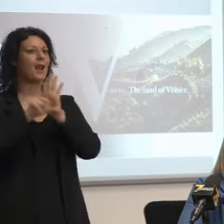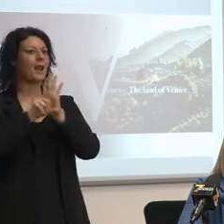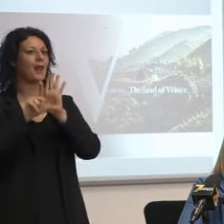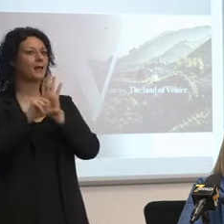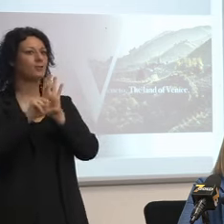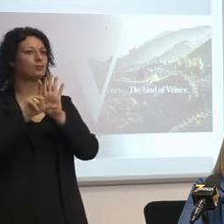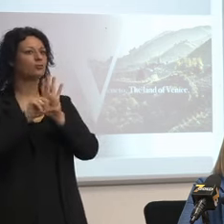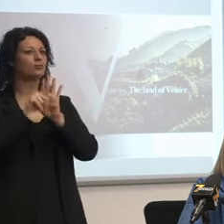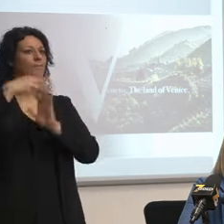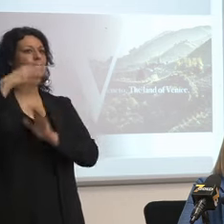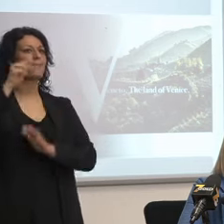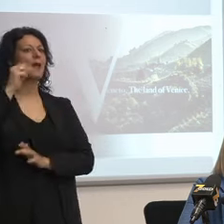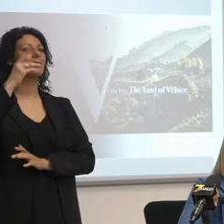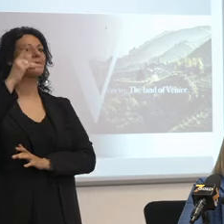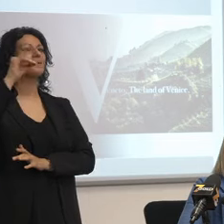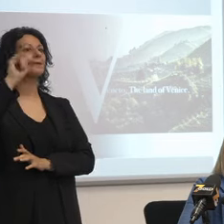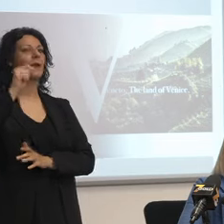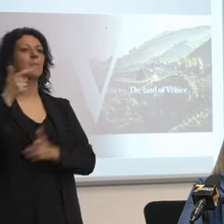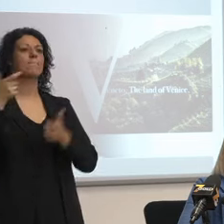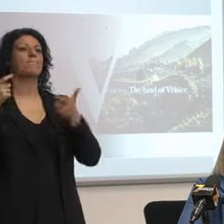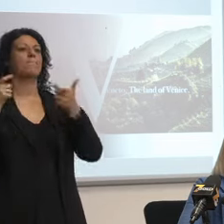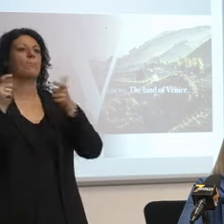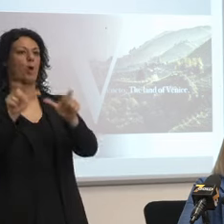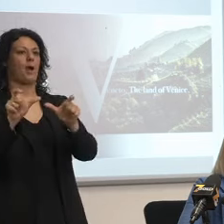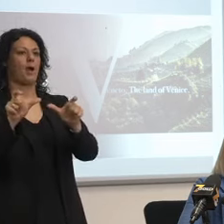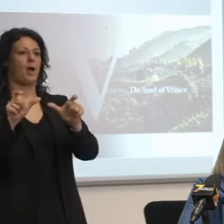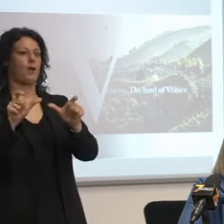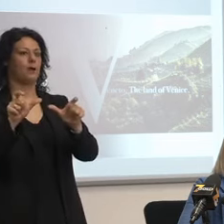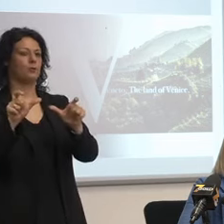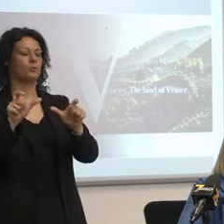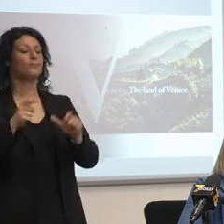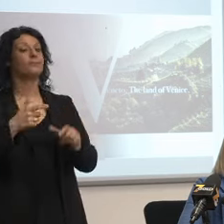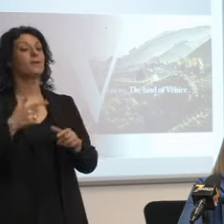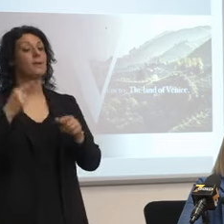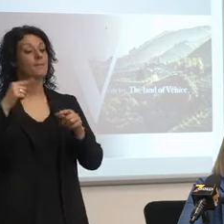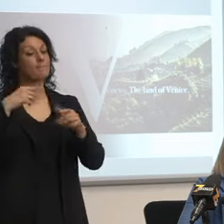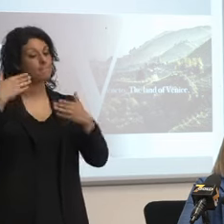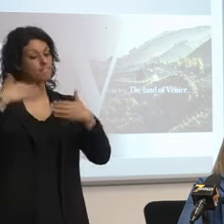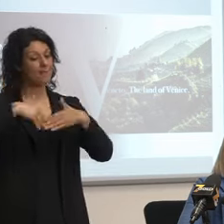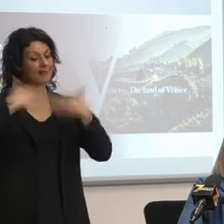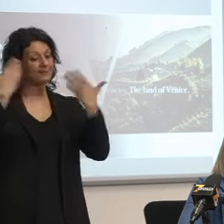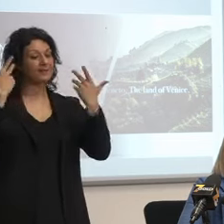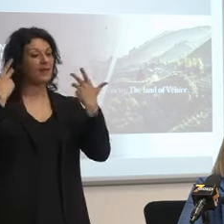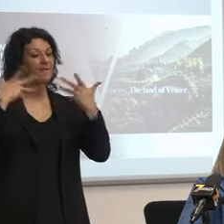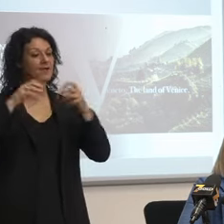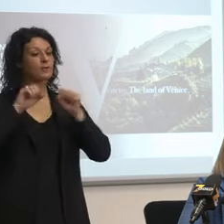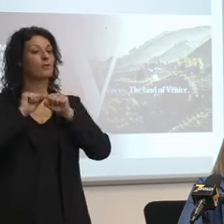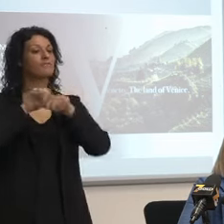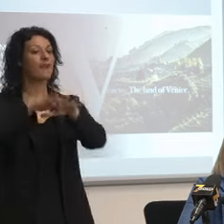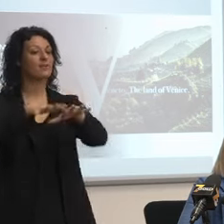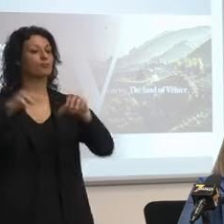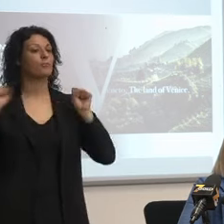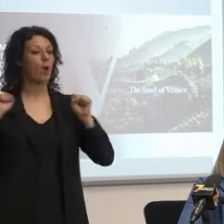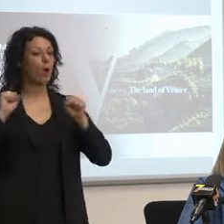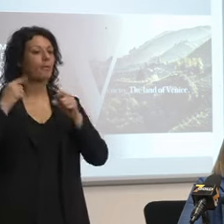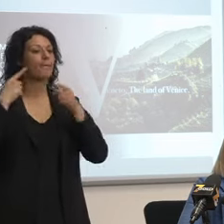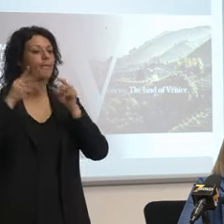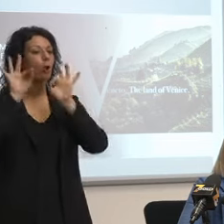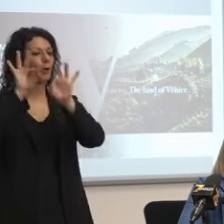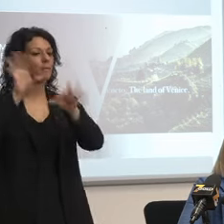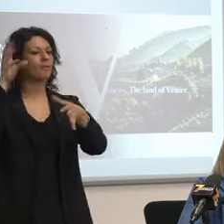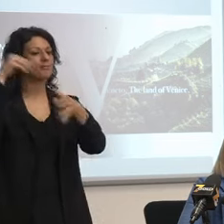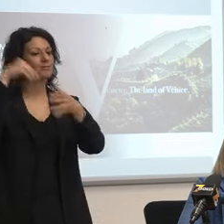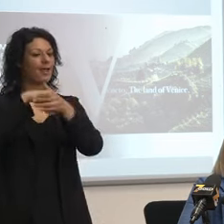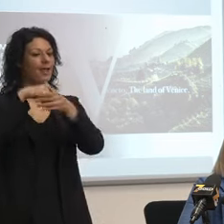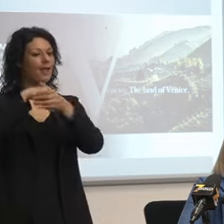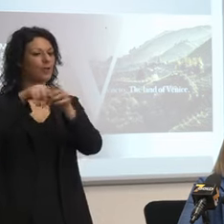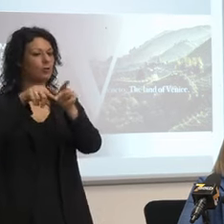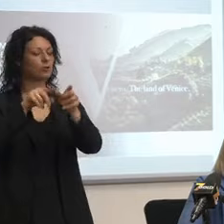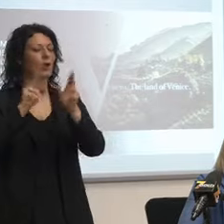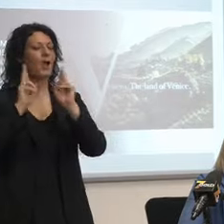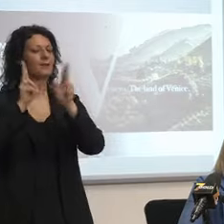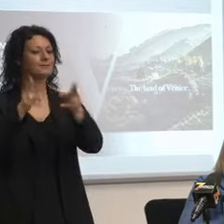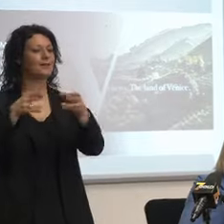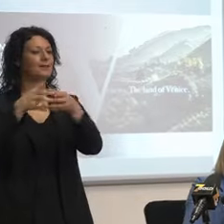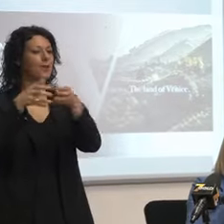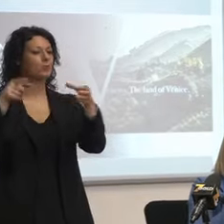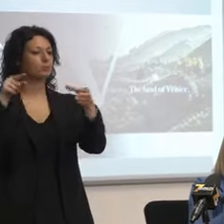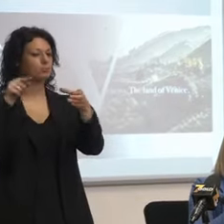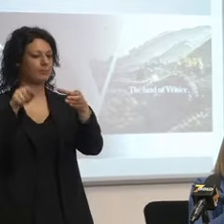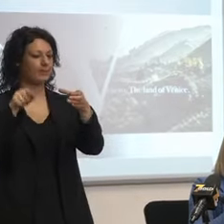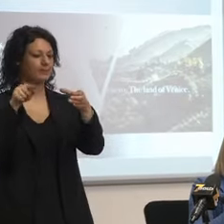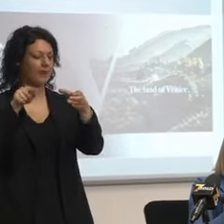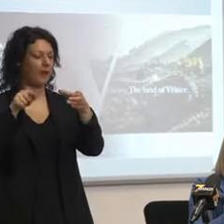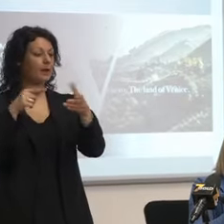questa materia c stato un flash mob ce ne saranno altri in azienda ospedaliera le voglio chiedere se la regione ha qualche appiglio ha qualche